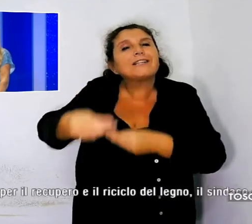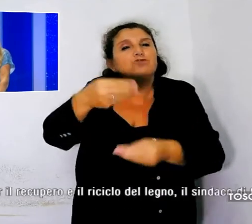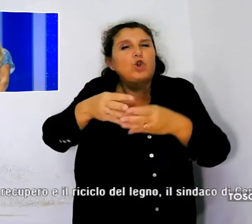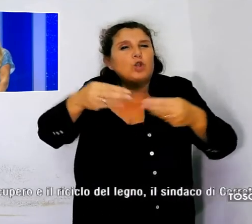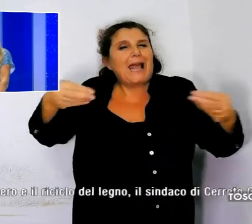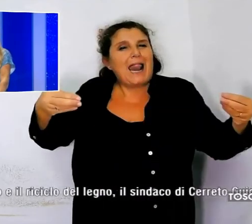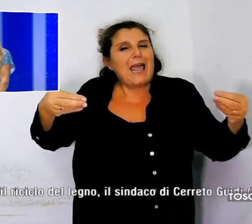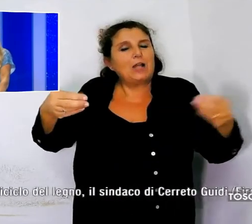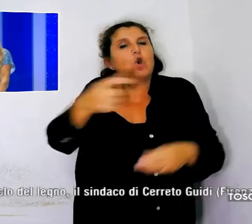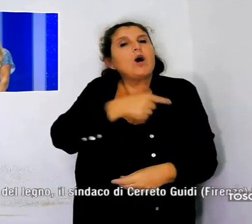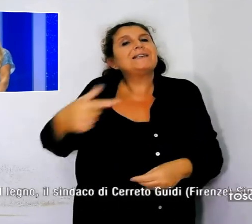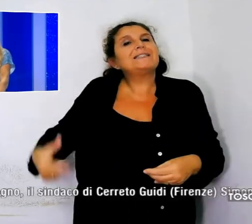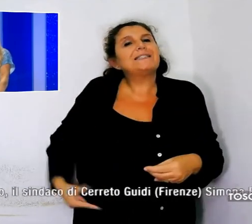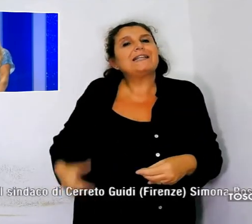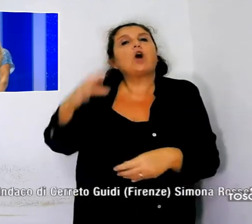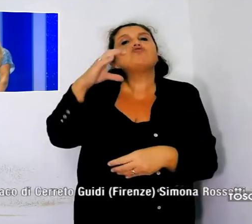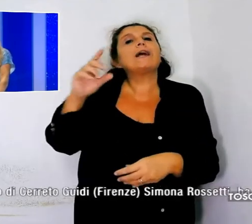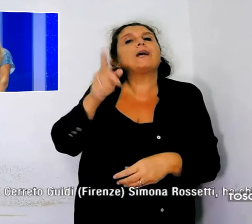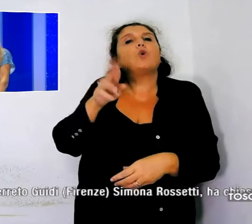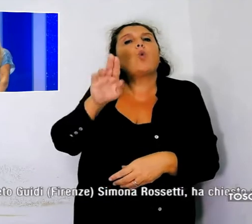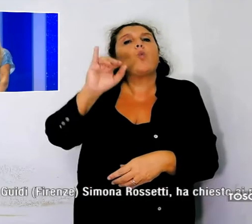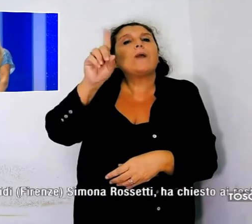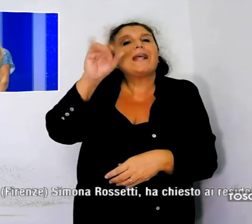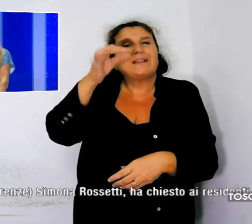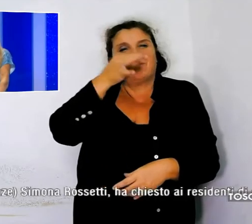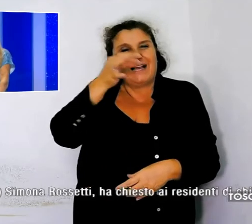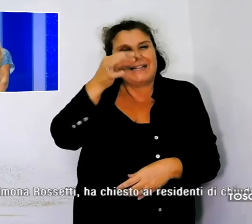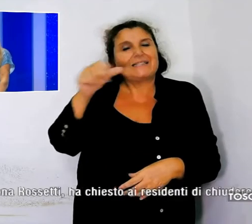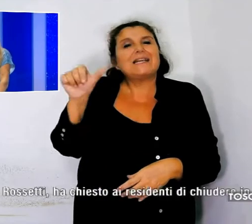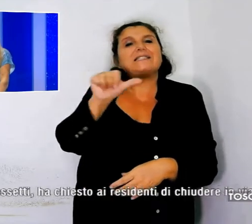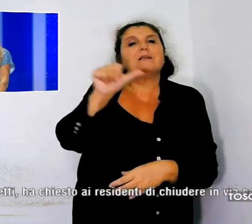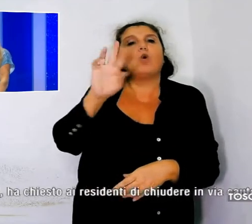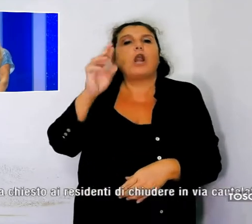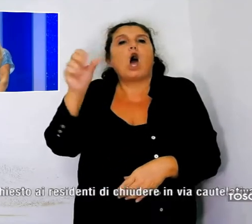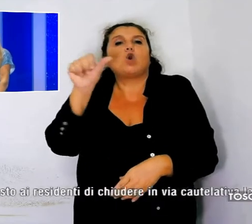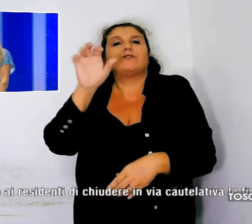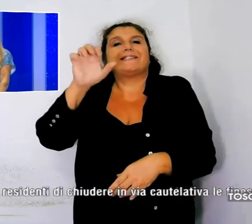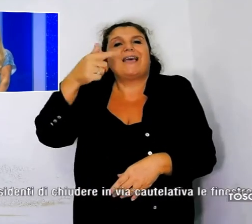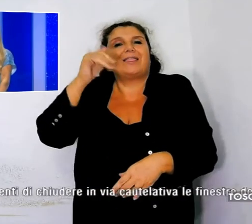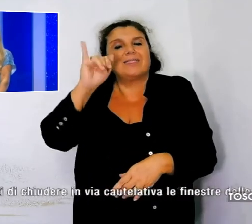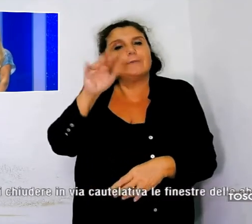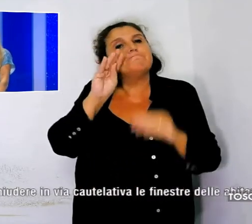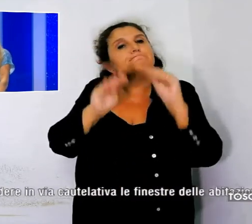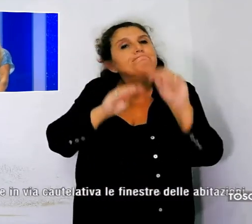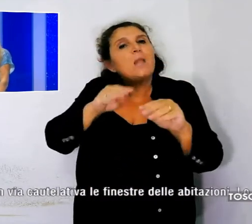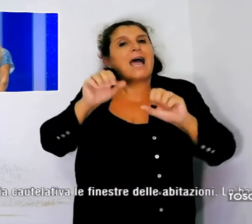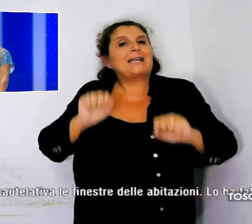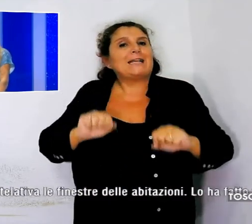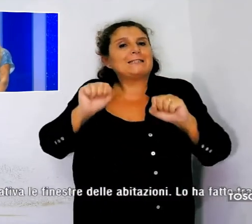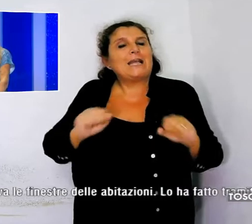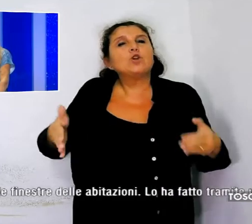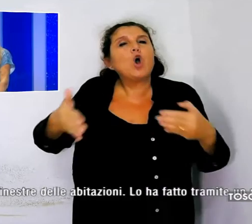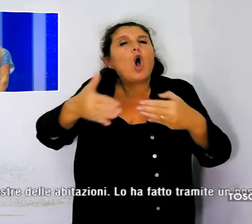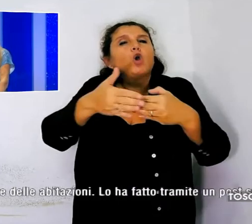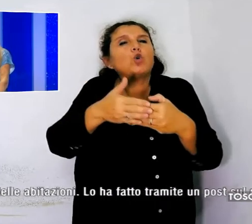sindaco di Cerreto Guidi, provincia di Firenze, Simona Rossetti, ha chiesto ai residenti di chiudere in via